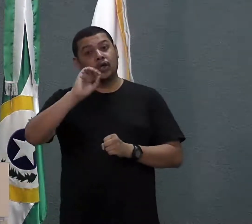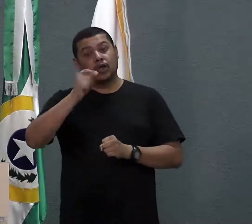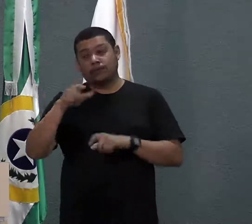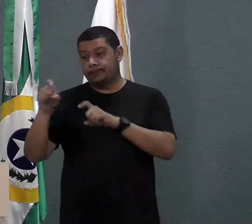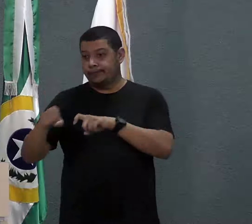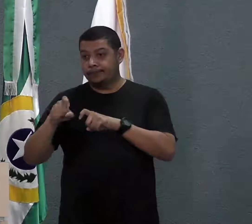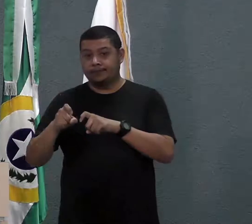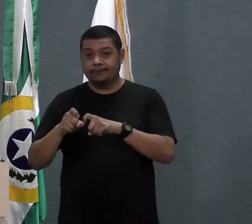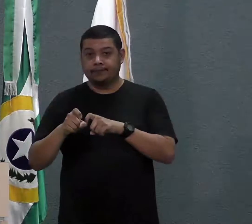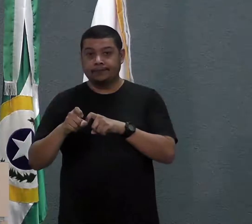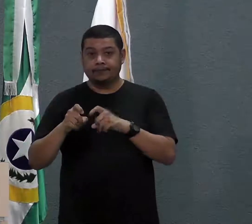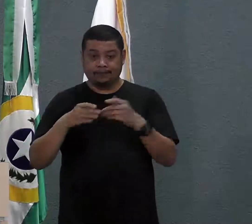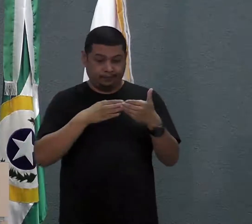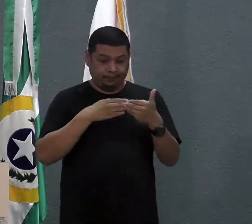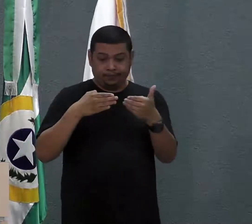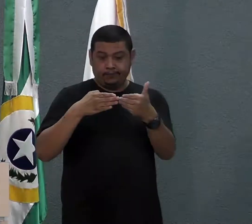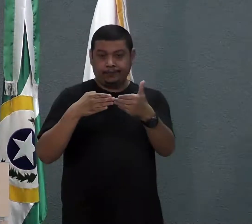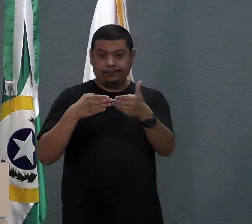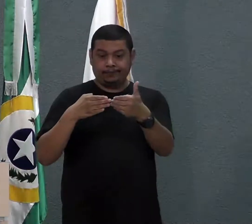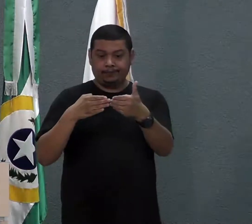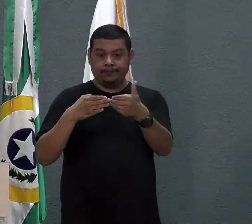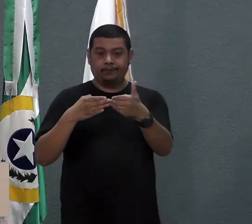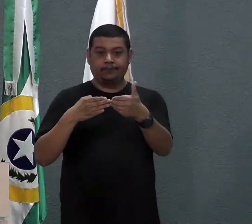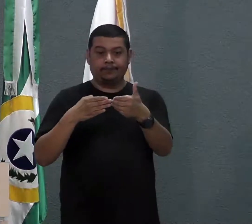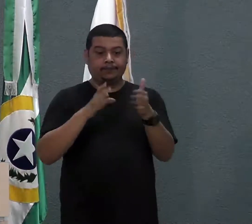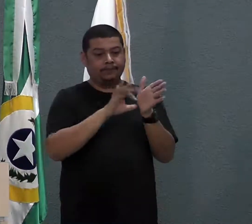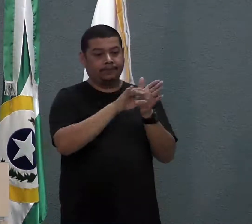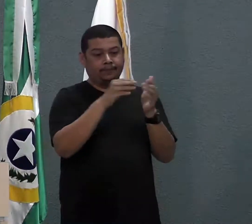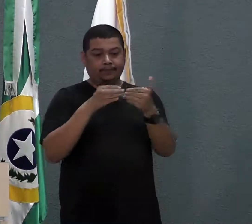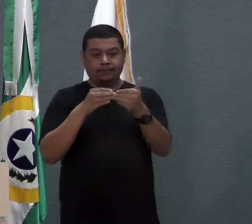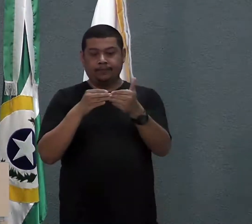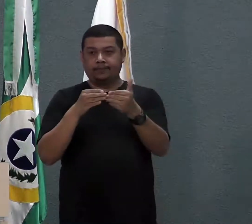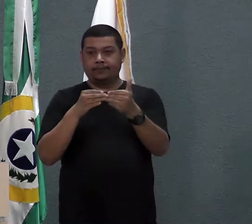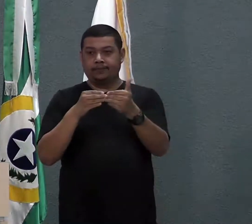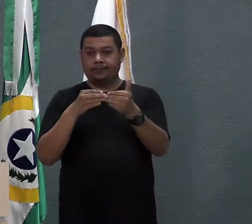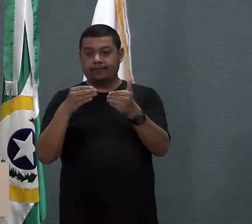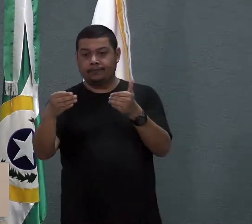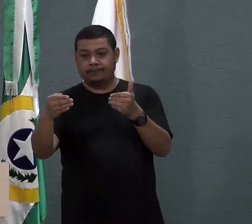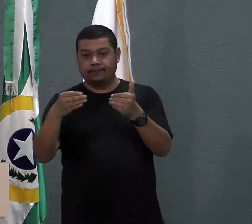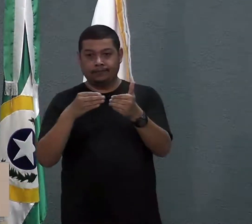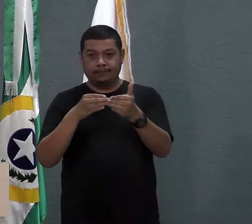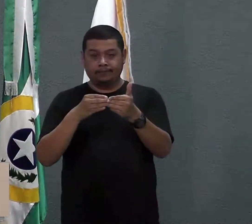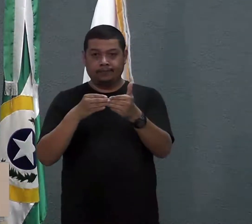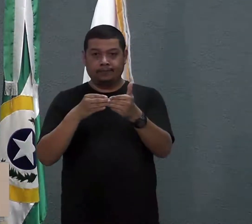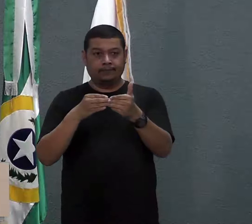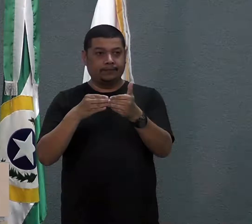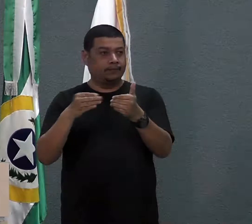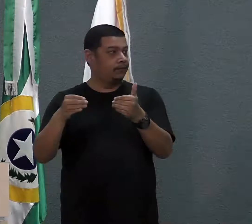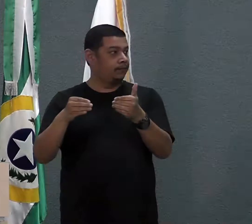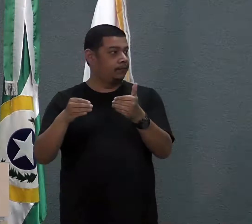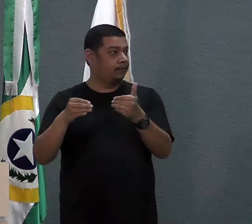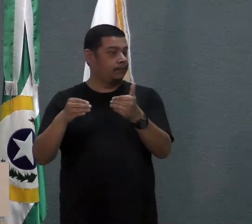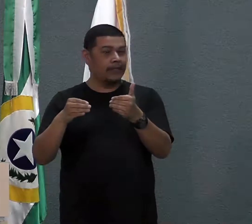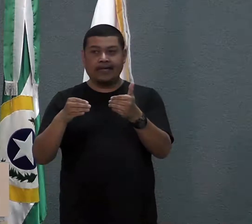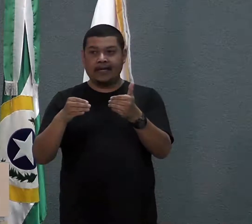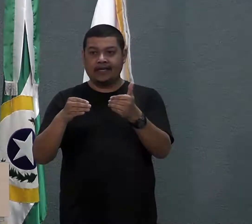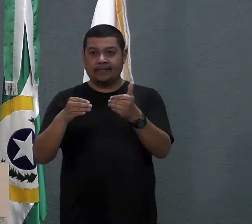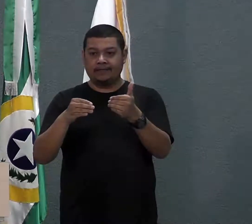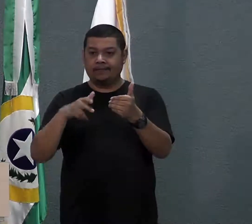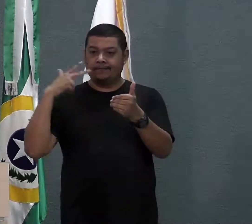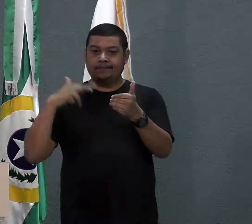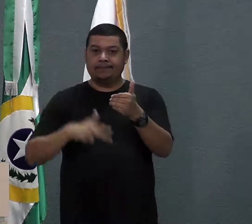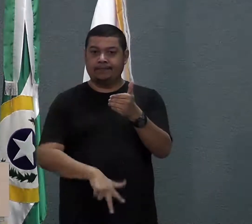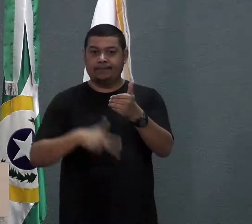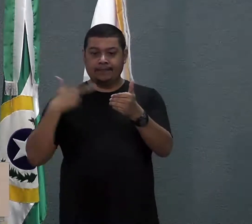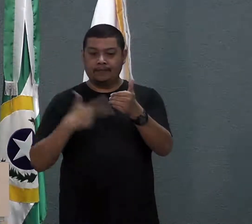nas divisas entre cacoal e ministro André